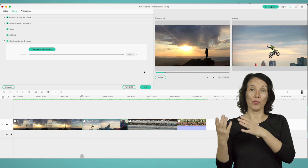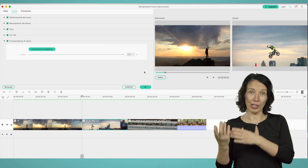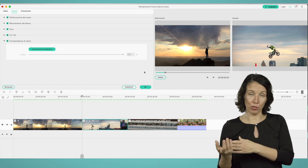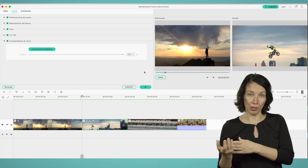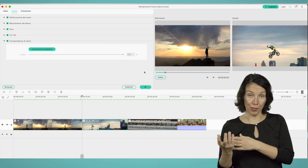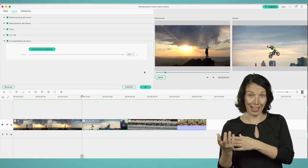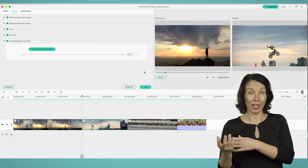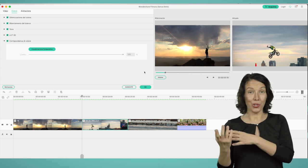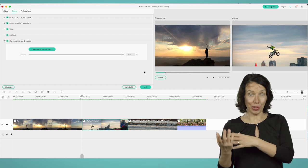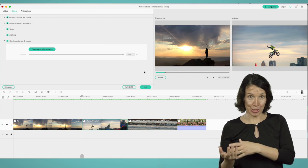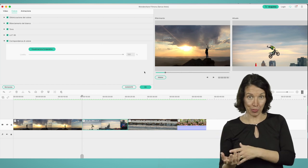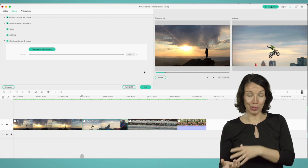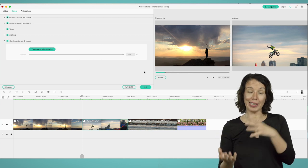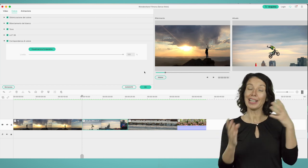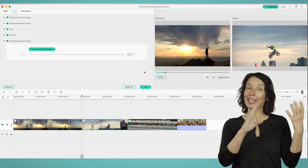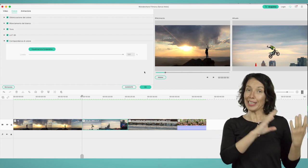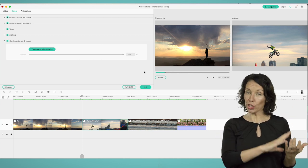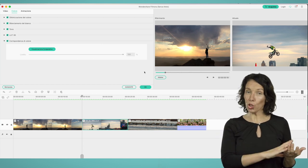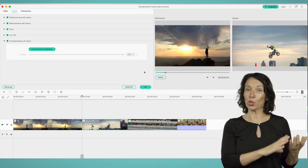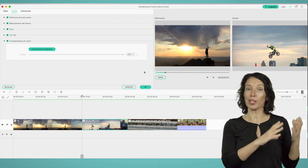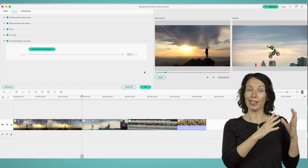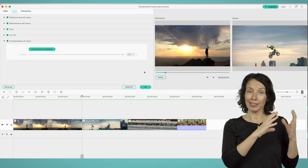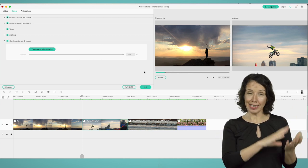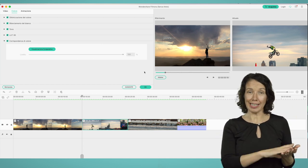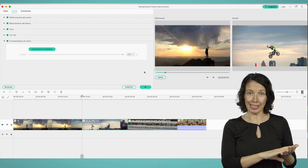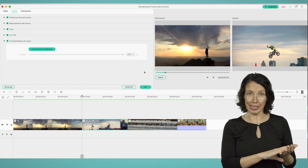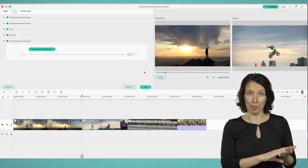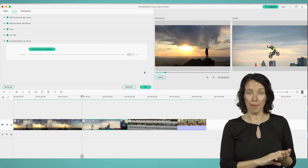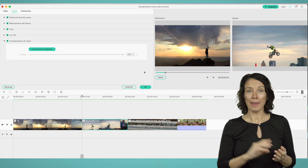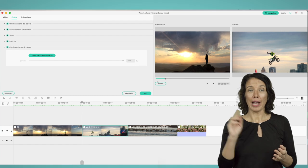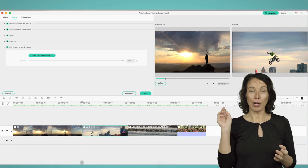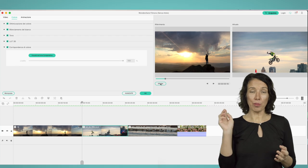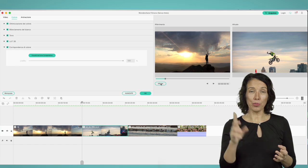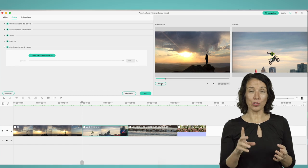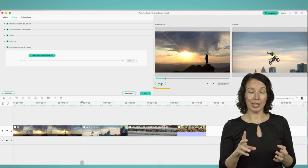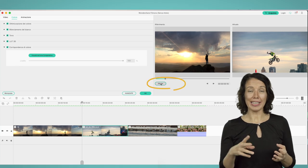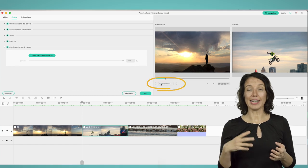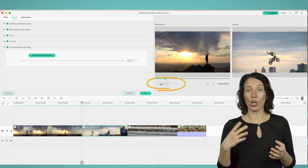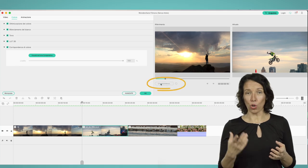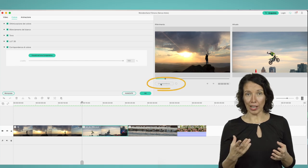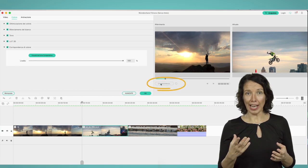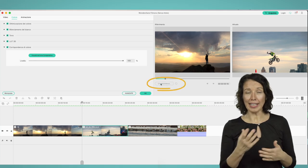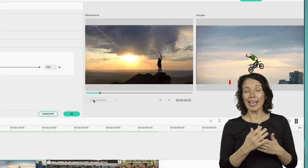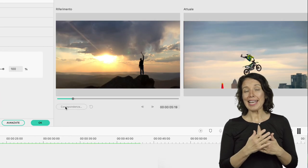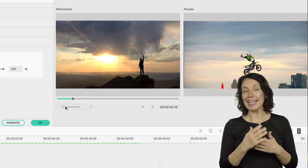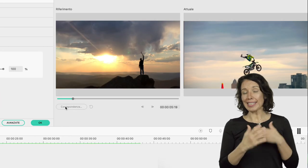far corrispondere il colore dell'altra clip. A quel punto clicchi ok e in